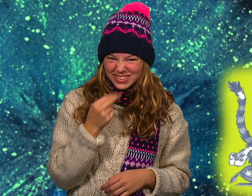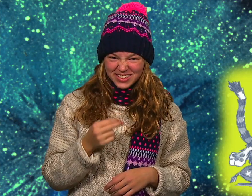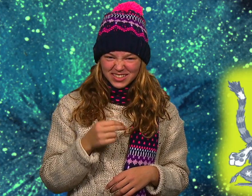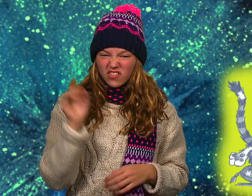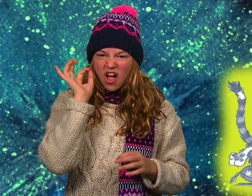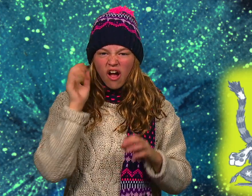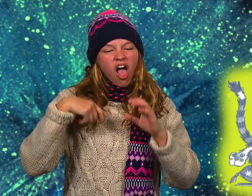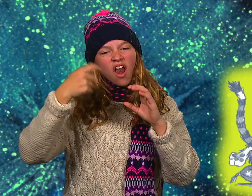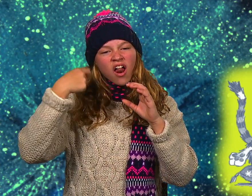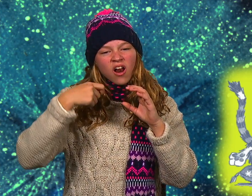Miau.